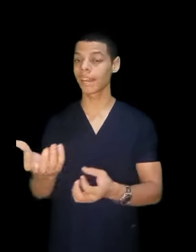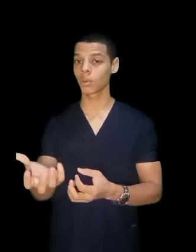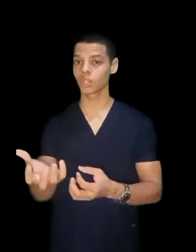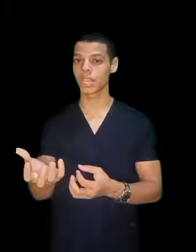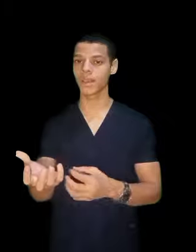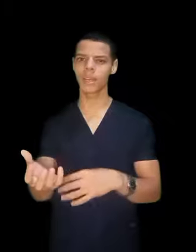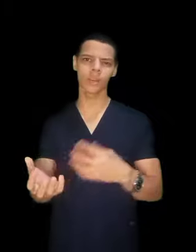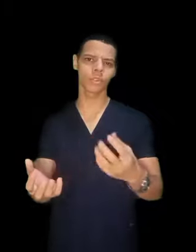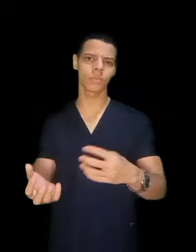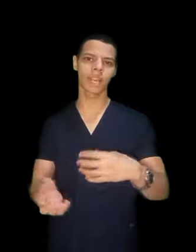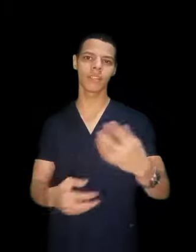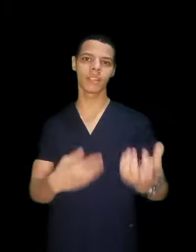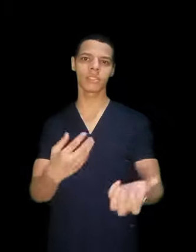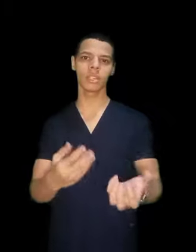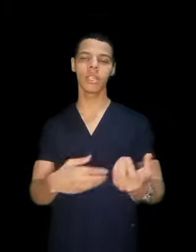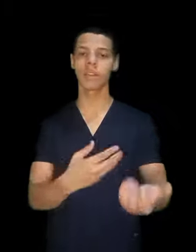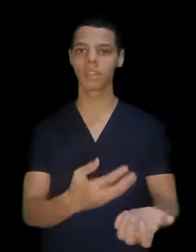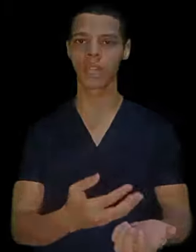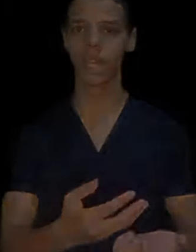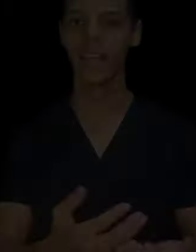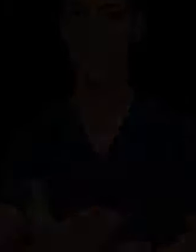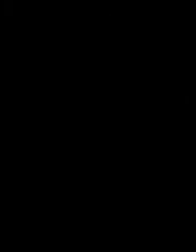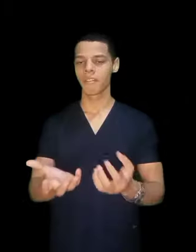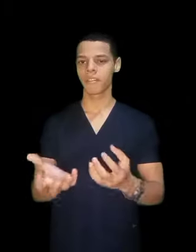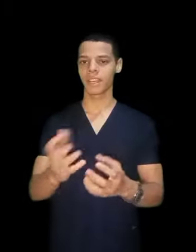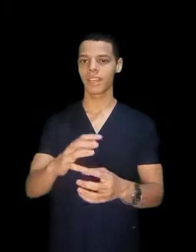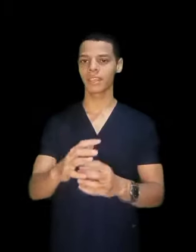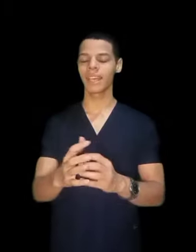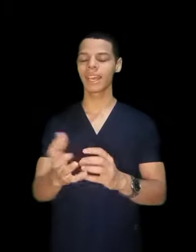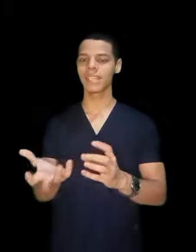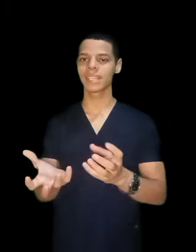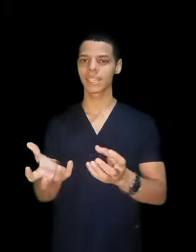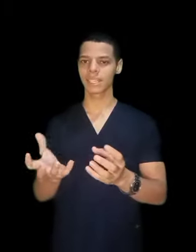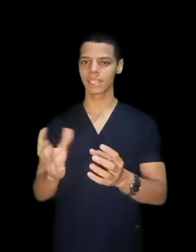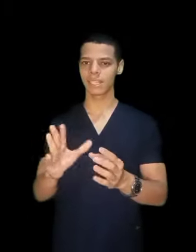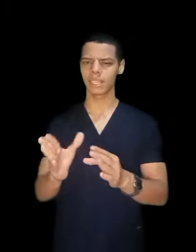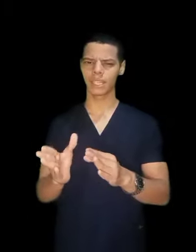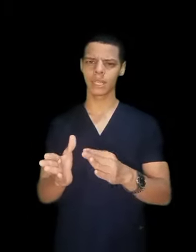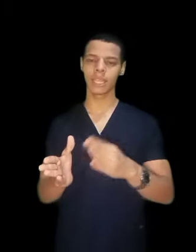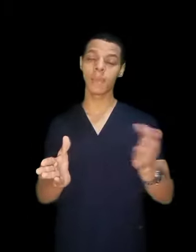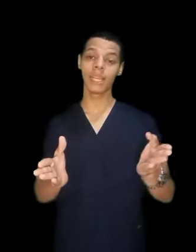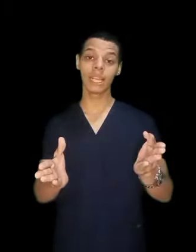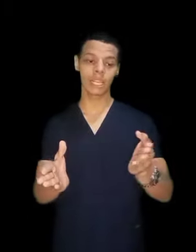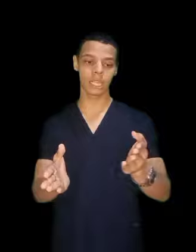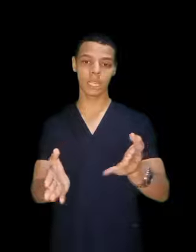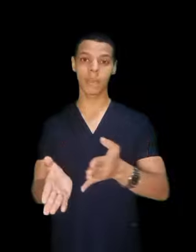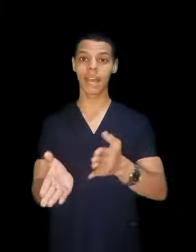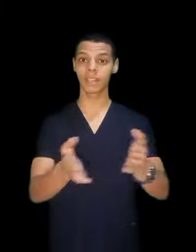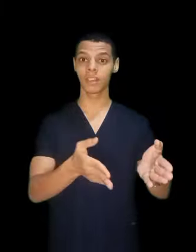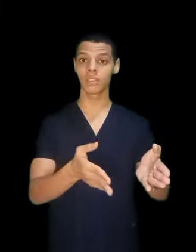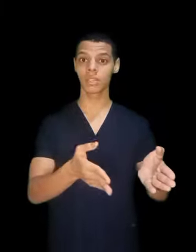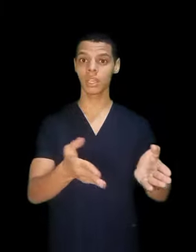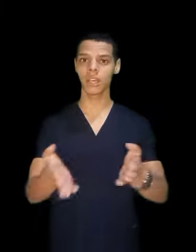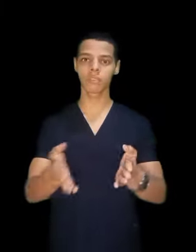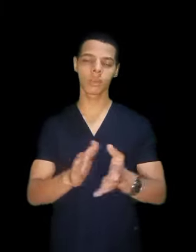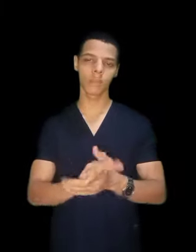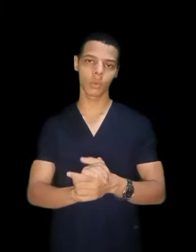هلا خشها ولا خش معه فاني صحي افضل فدي خليتك تميل لمعهد فاني صحي افضل من